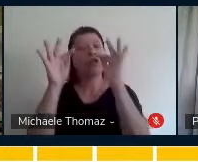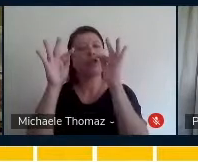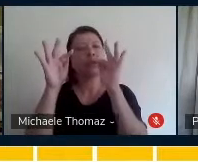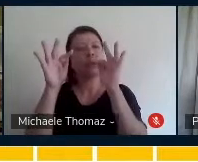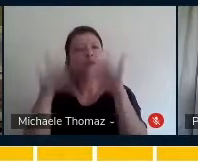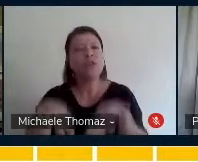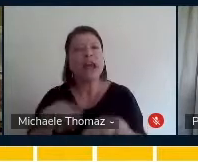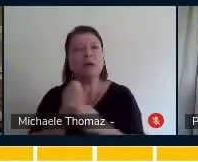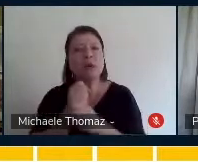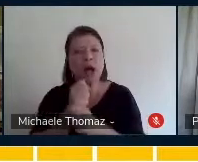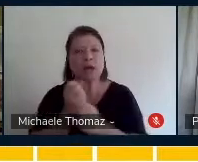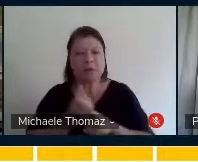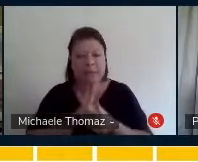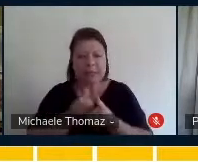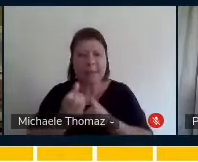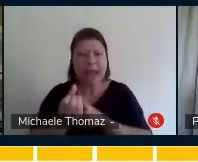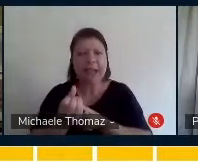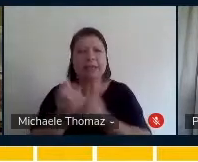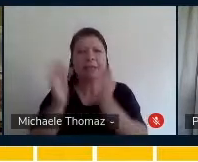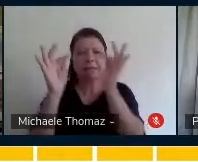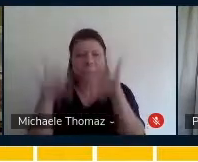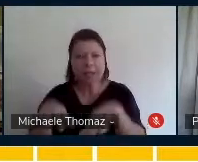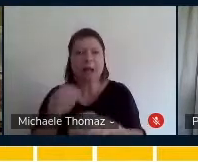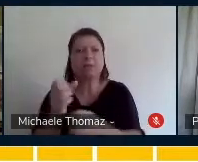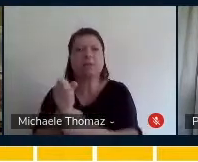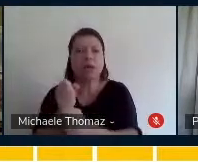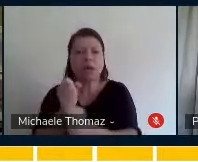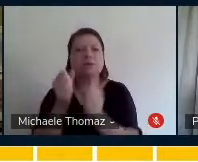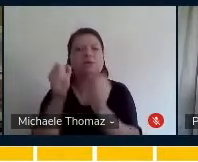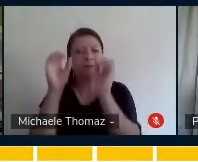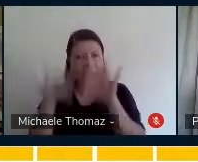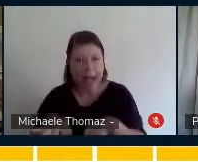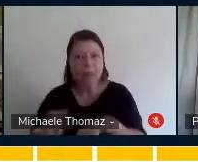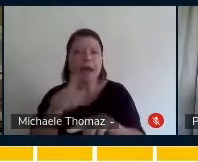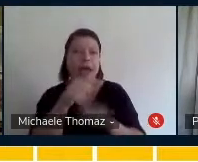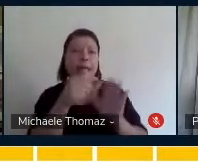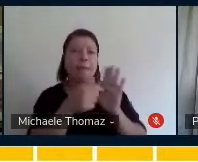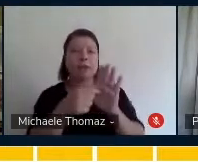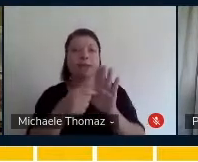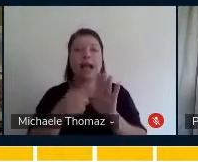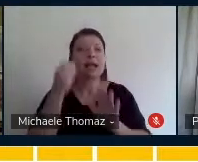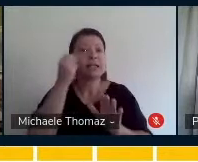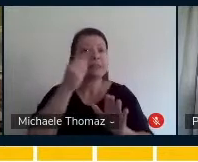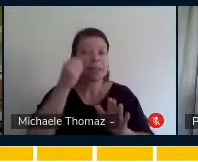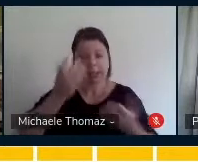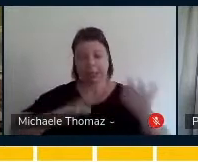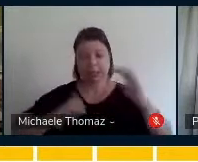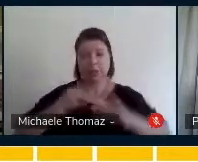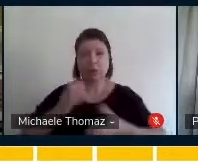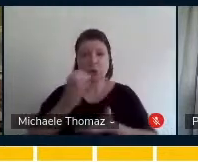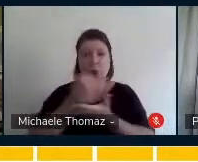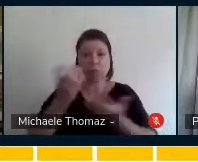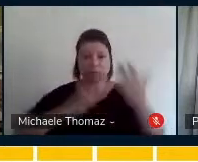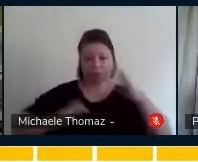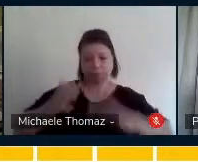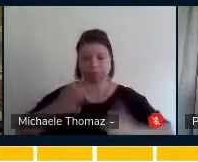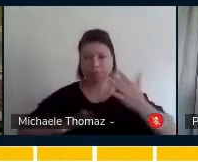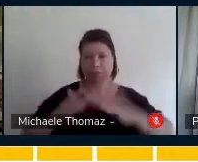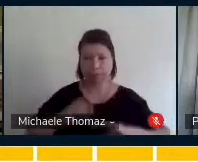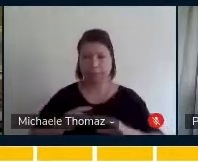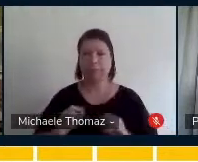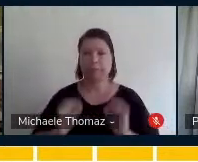apresentação para a turma do cop-song. Então a professora ela saiu, teve uma troca de professoras